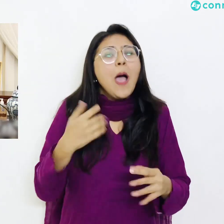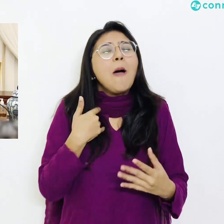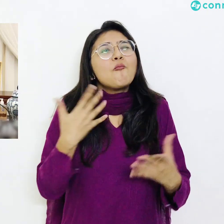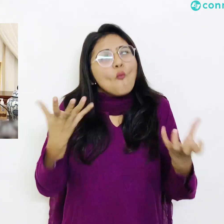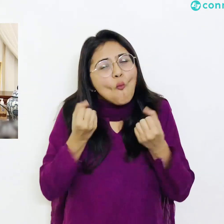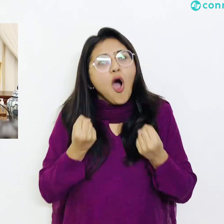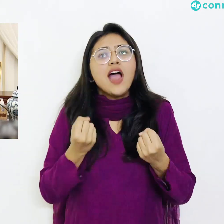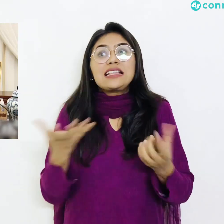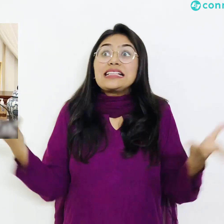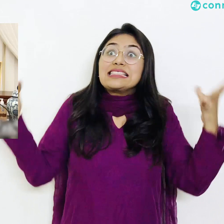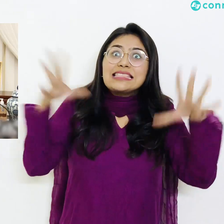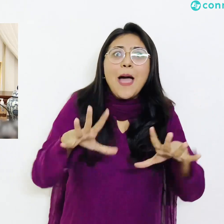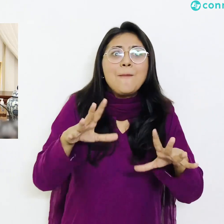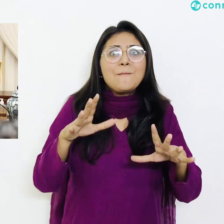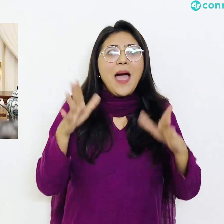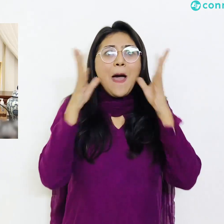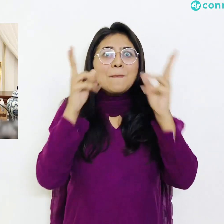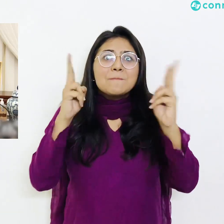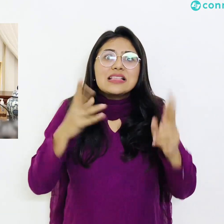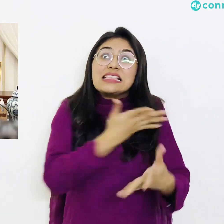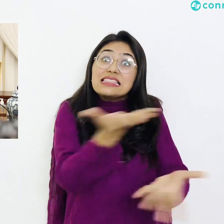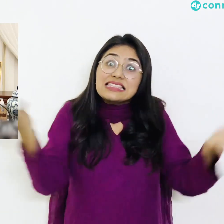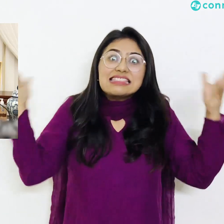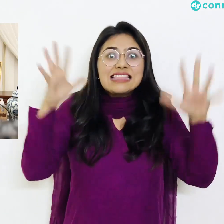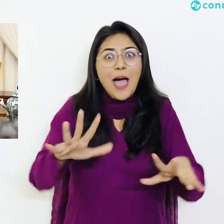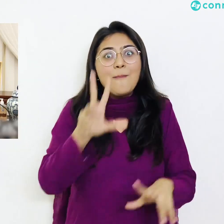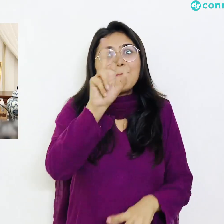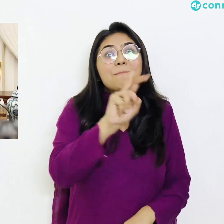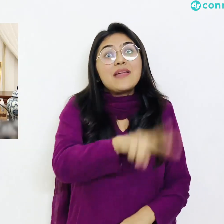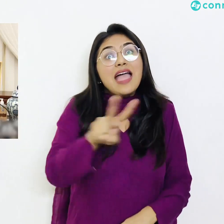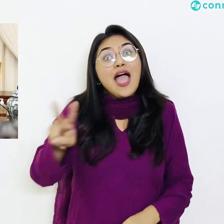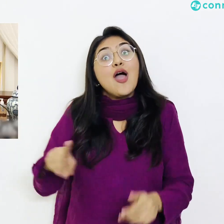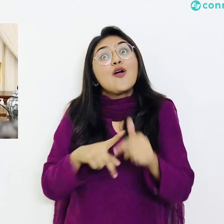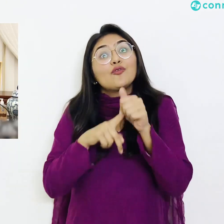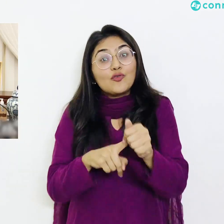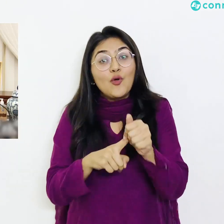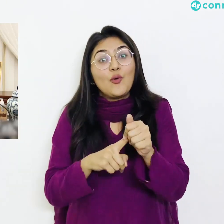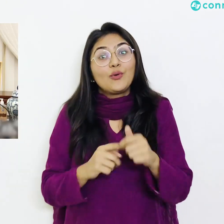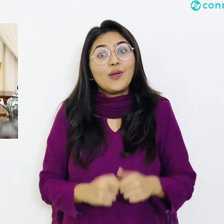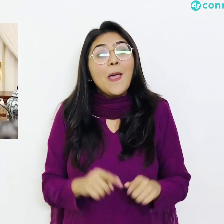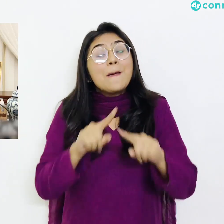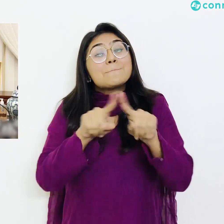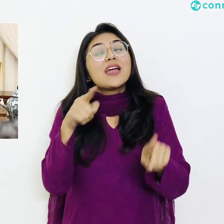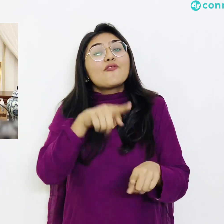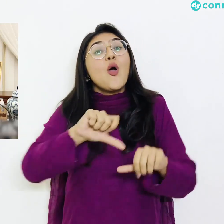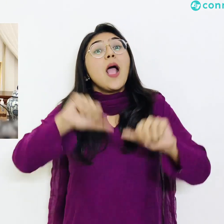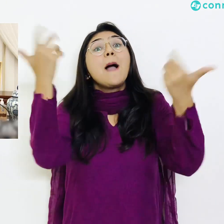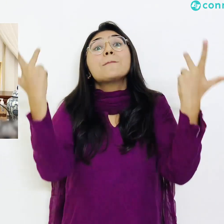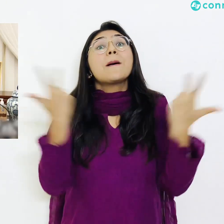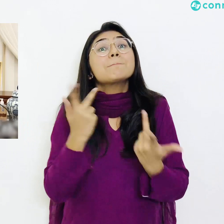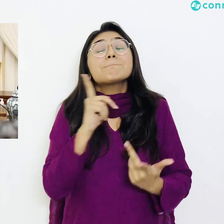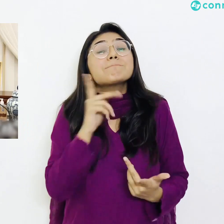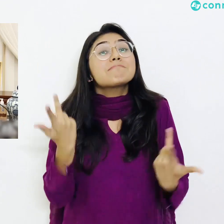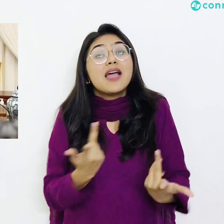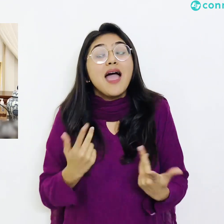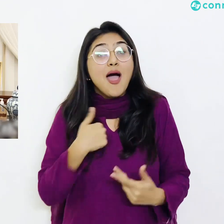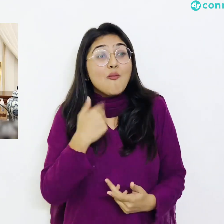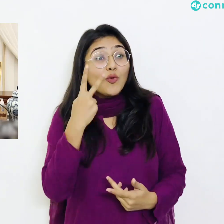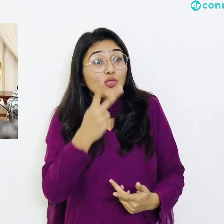مسجدیں پوری طریقے سے بھری ہوئی ہوں لیکن وہ تب ہی ممکن ہے جب ہم دیکھیں کہ اس وبا پہ